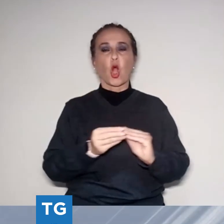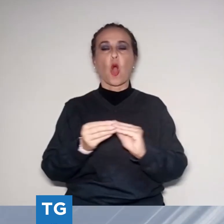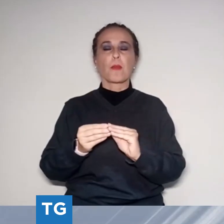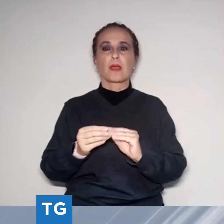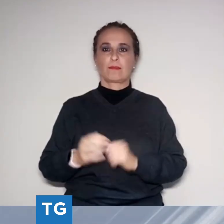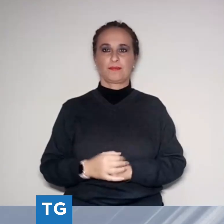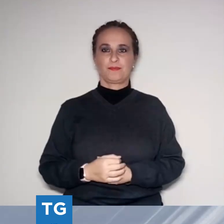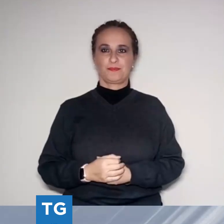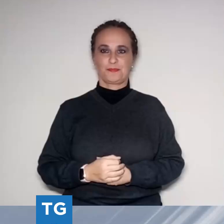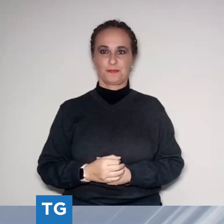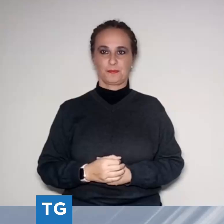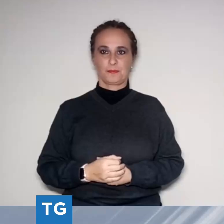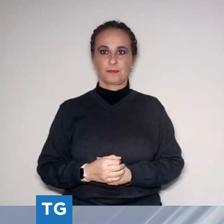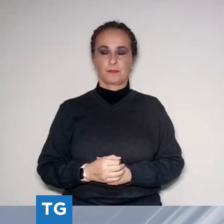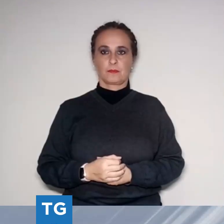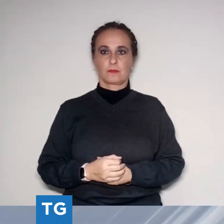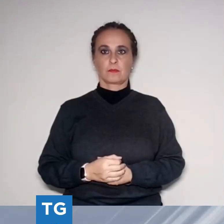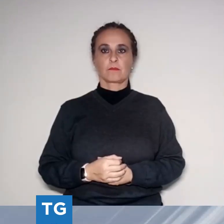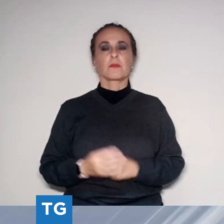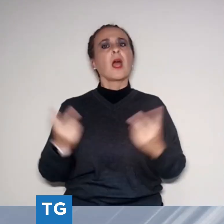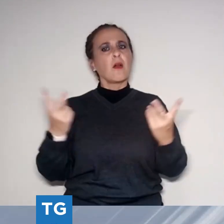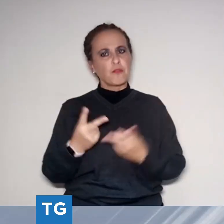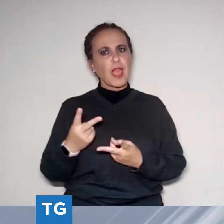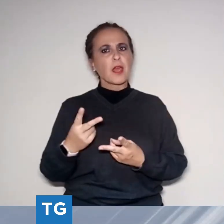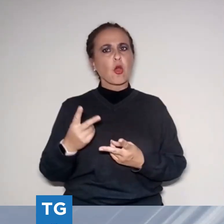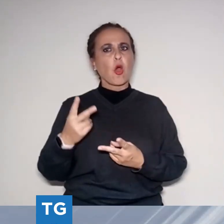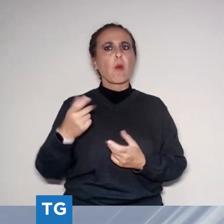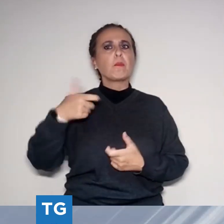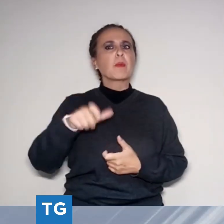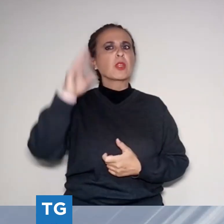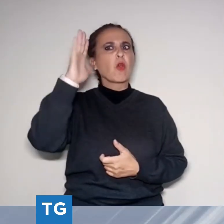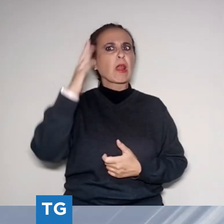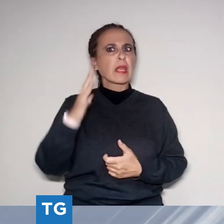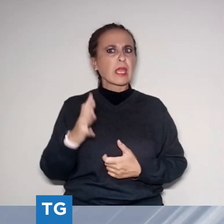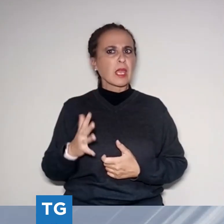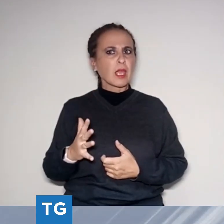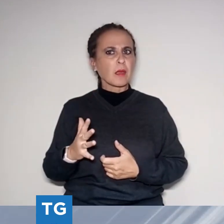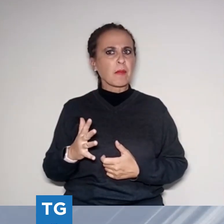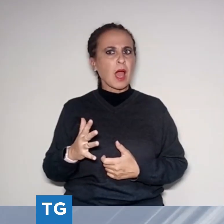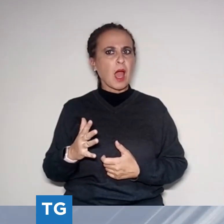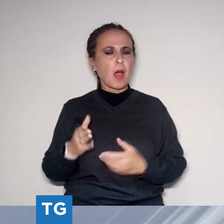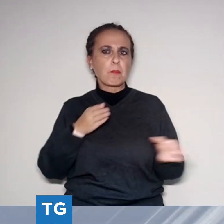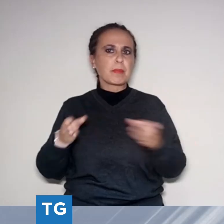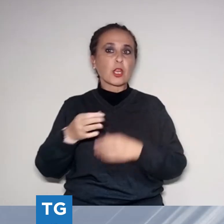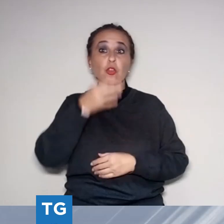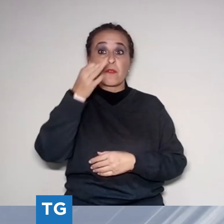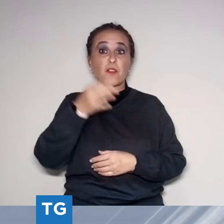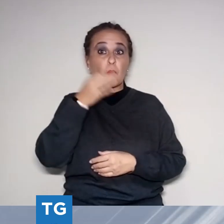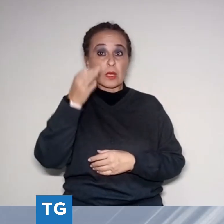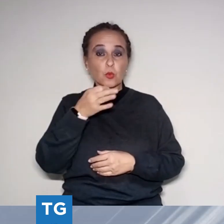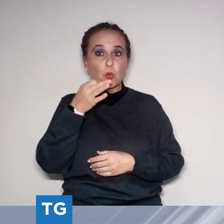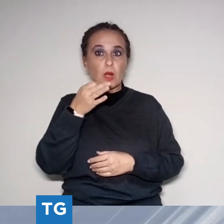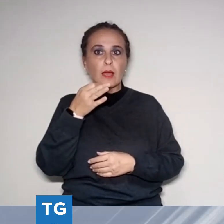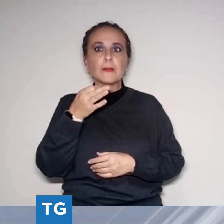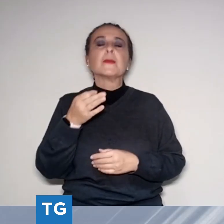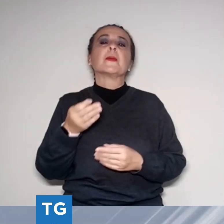Nonostante alcune preoccupazioni per il clima d'inizio fioritura degli olivi, quella del 2024 sarà una buona raccolta che porterà